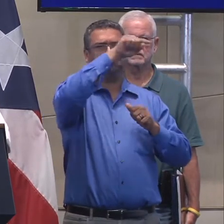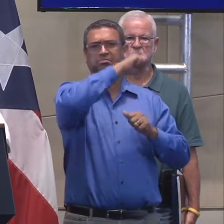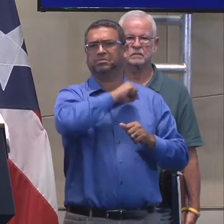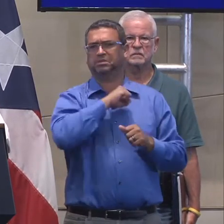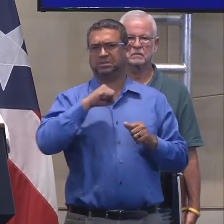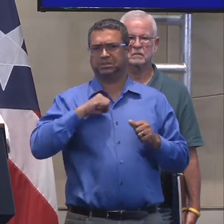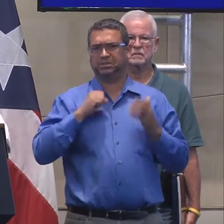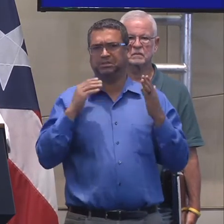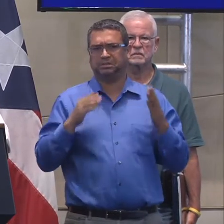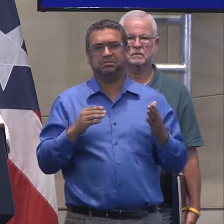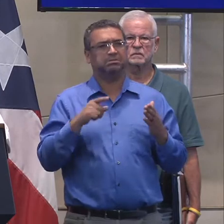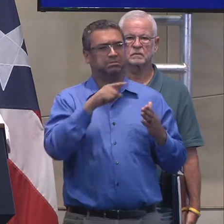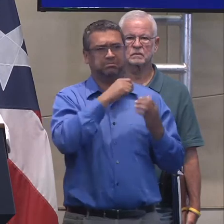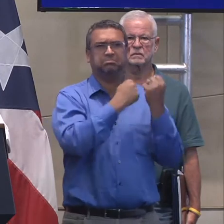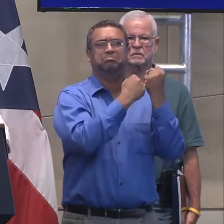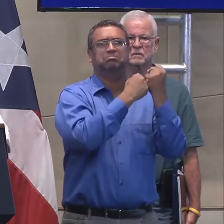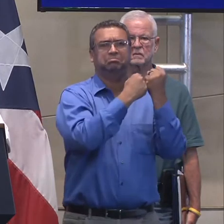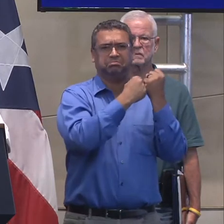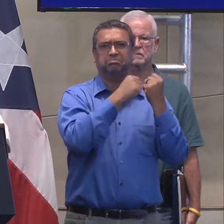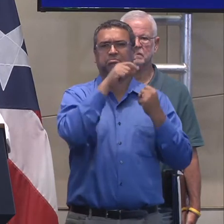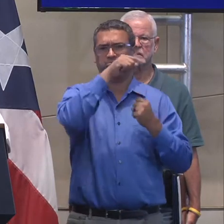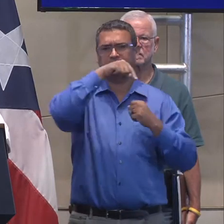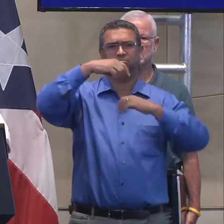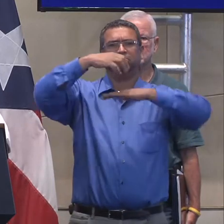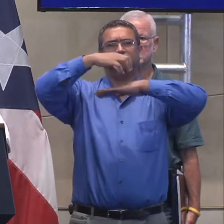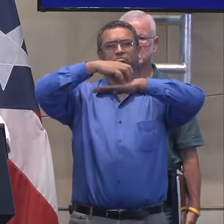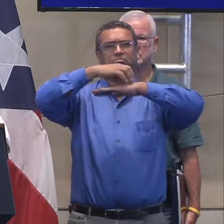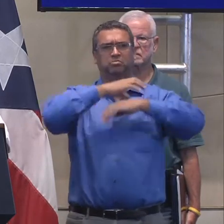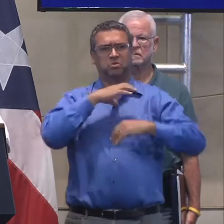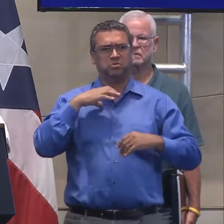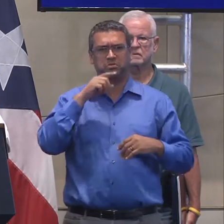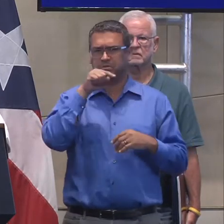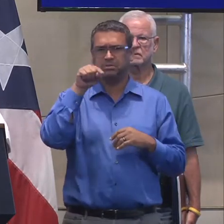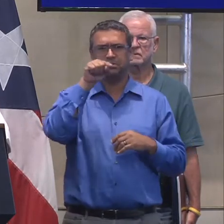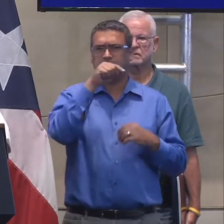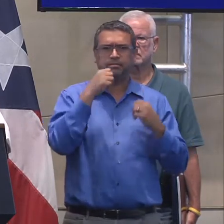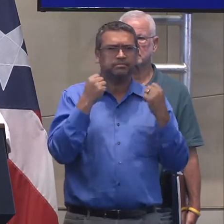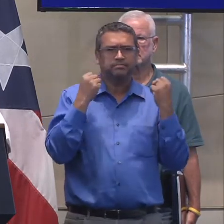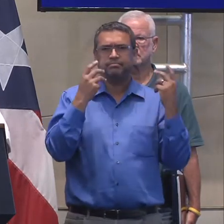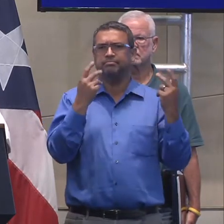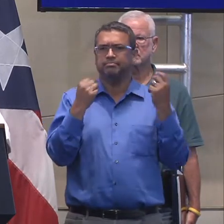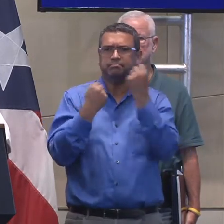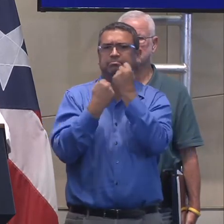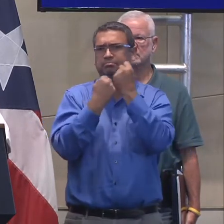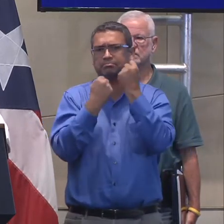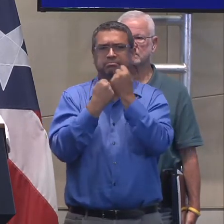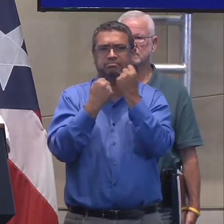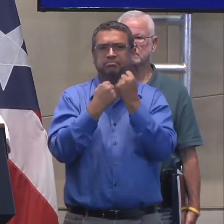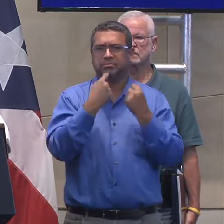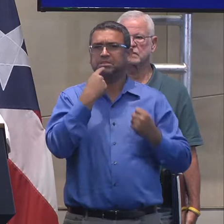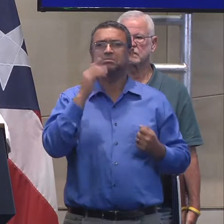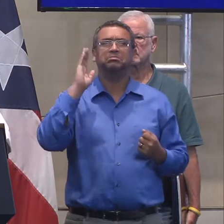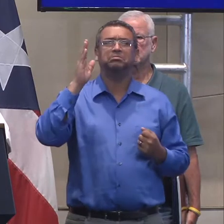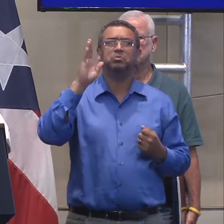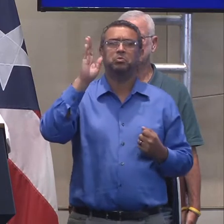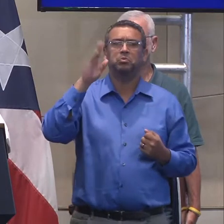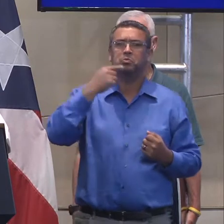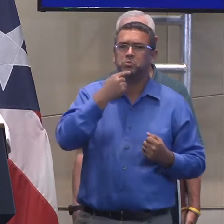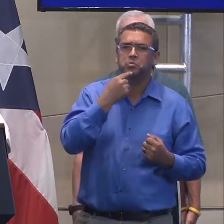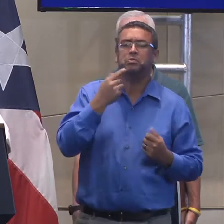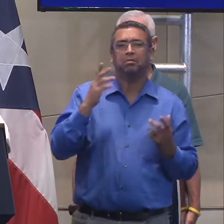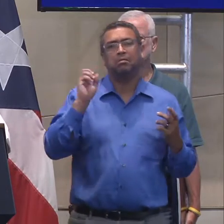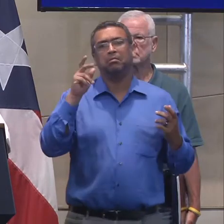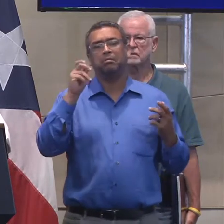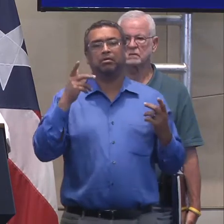un número grande del Congreso, para que se trabaje con Puerto Rico rápidamente y efectivamente.